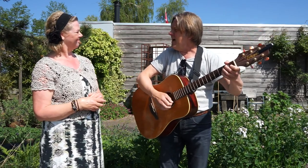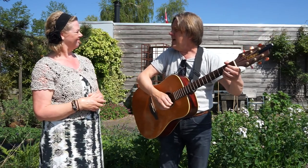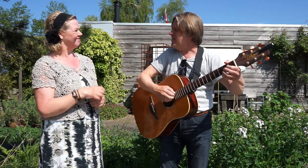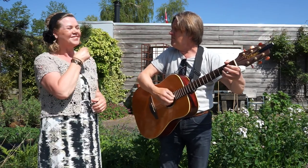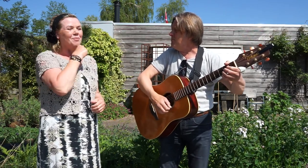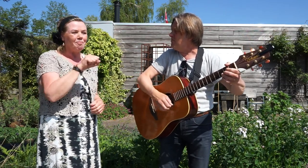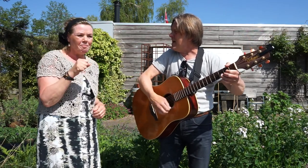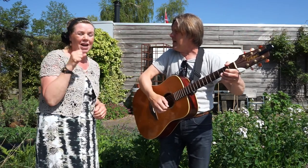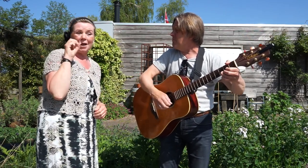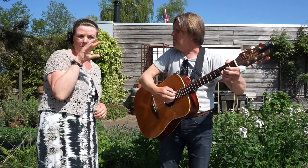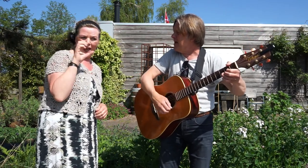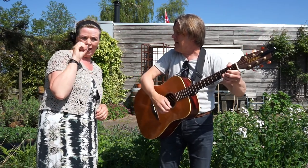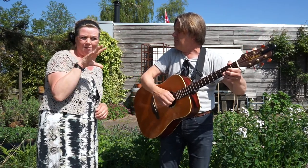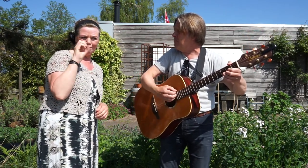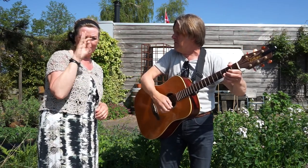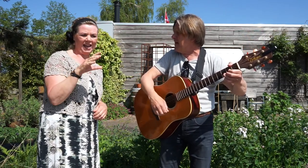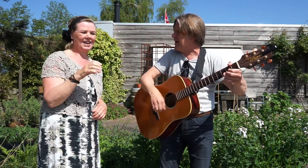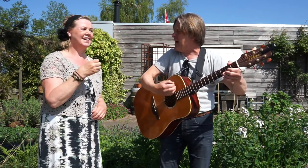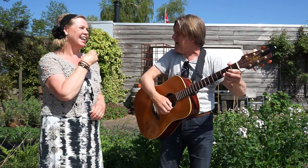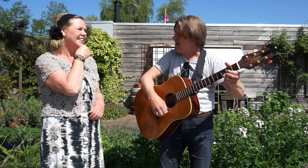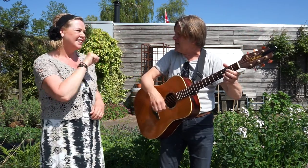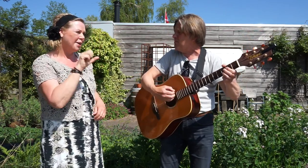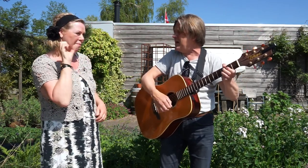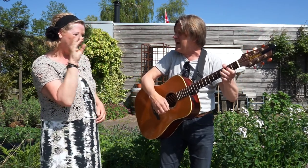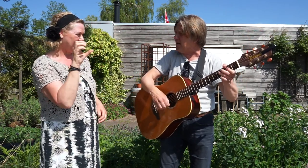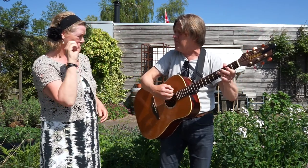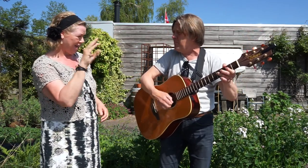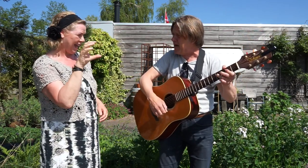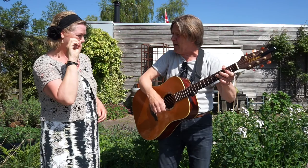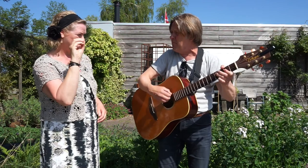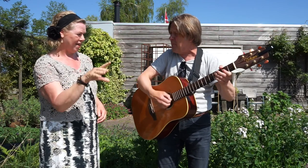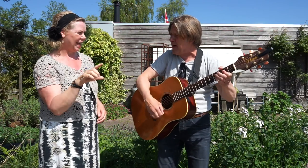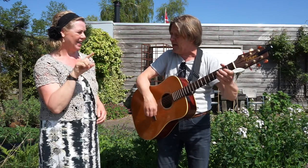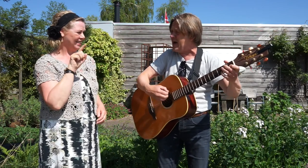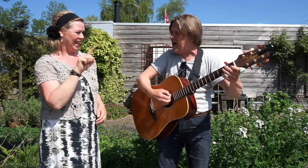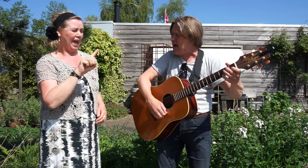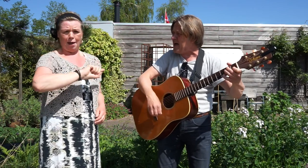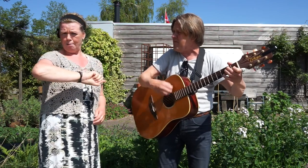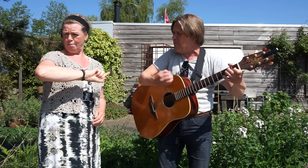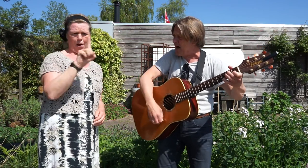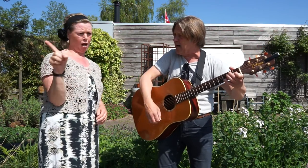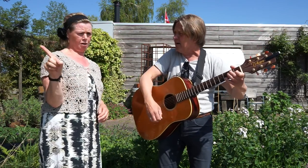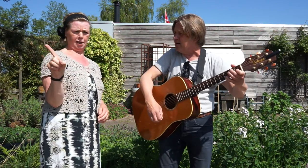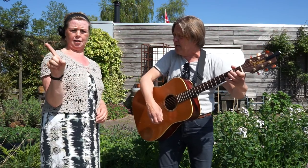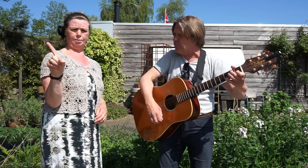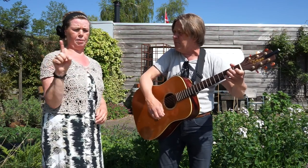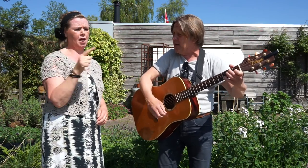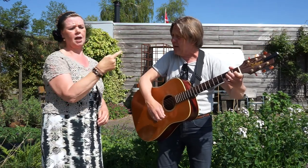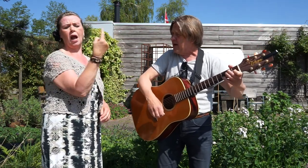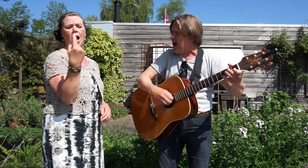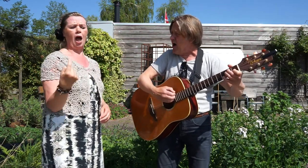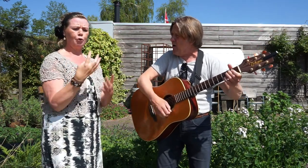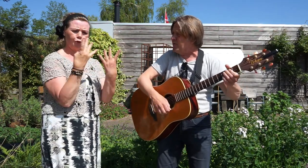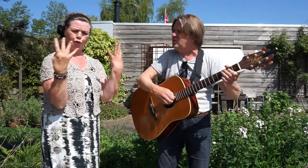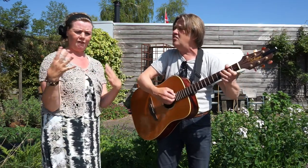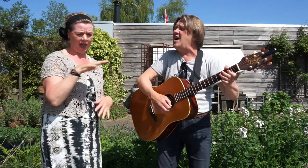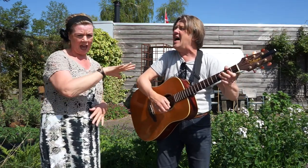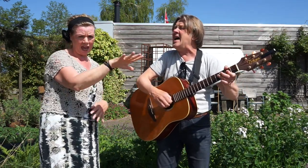Geitje Mek, Mek, Mek. Geitje Mek, Mek, Mek. Jij mag niet meer uit de wijk.